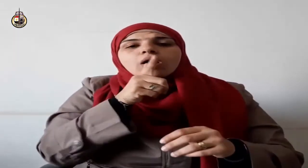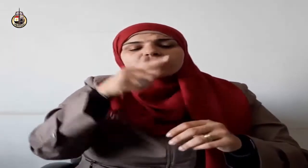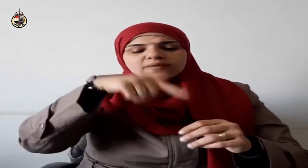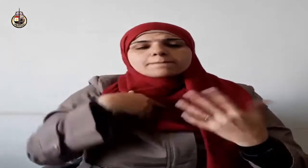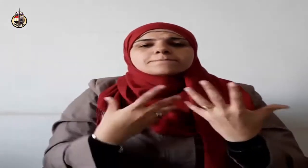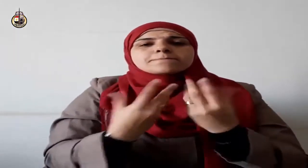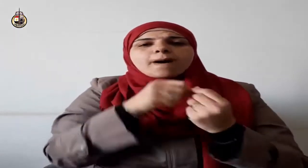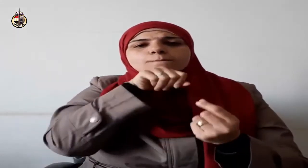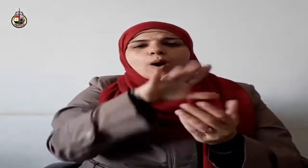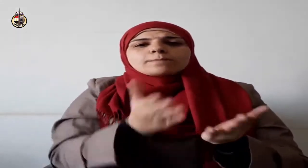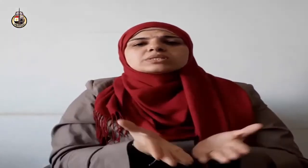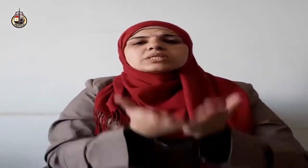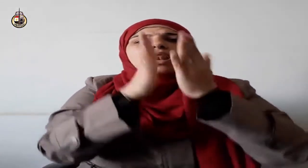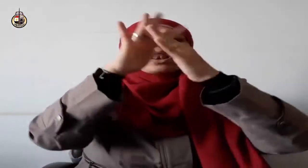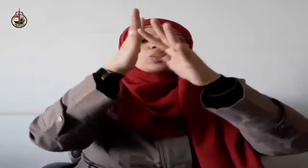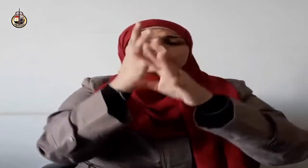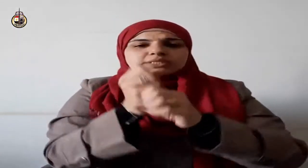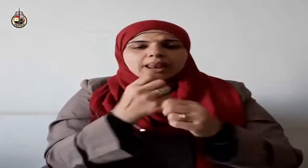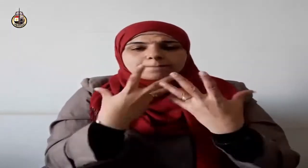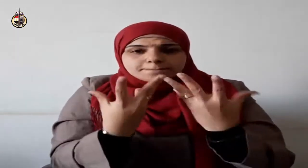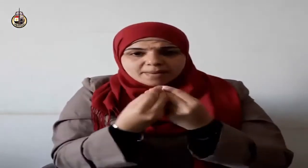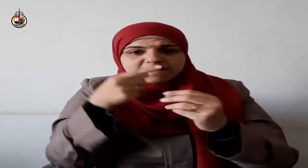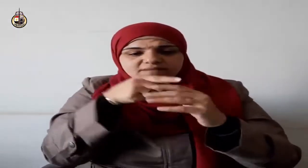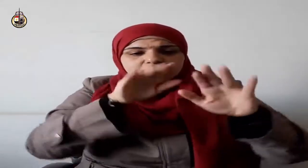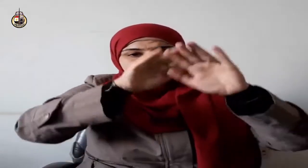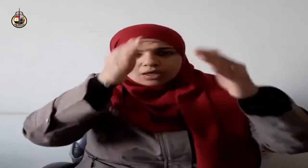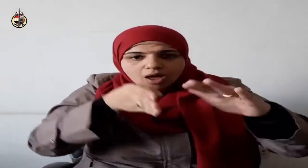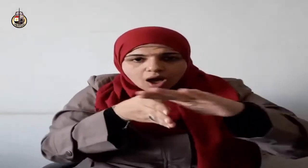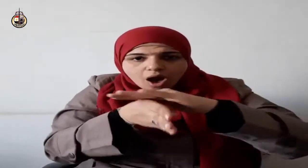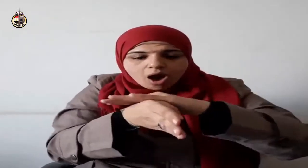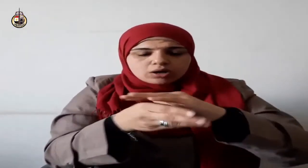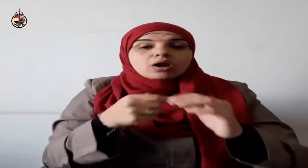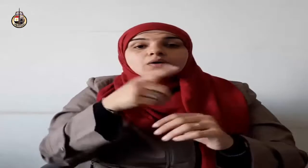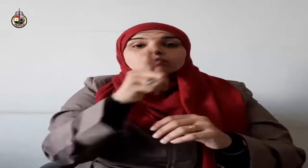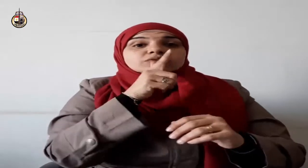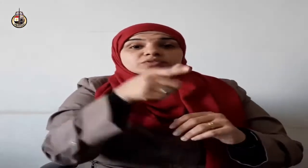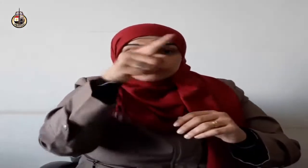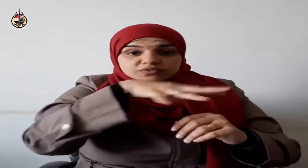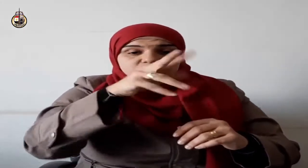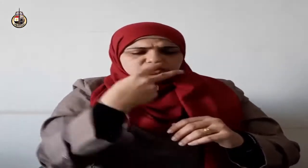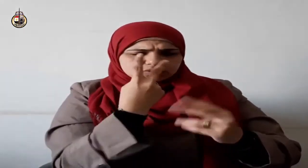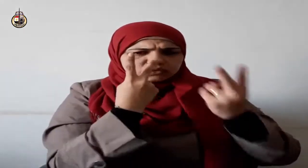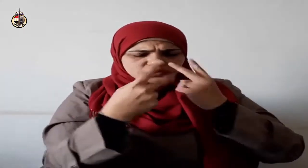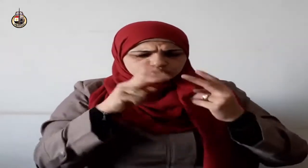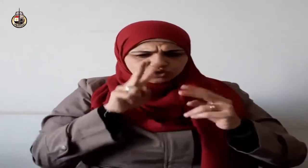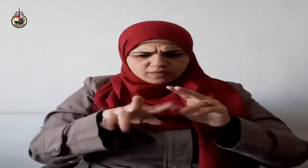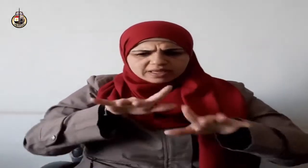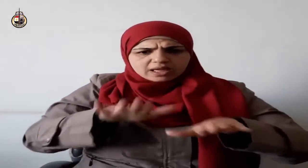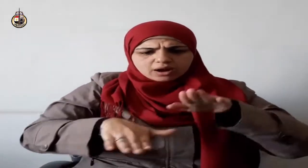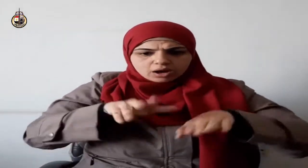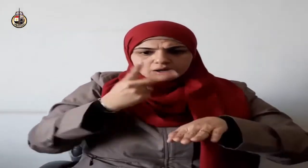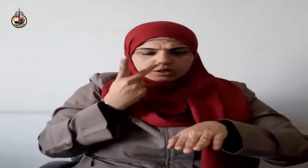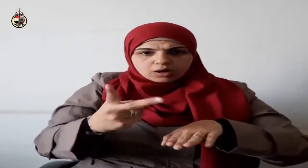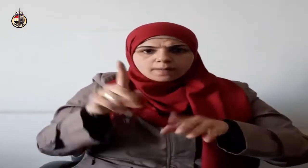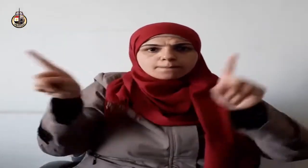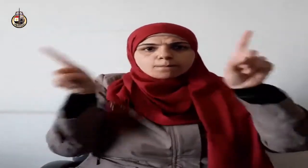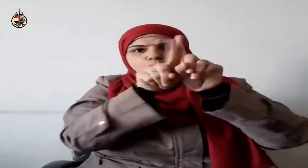معية ربه وتأييده ونصره قال كلا إن معي ربي سيهدين